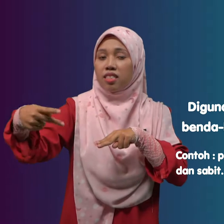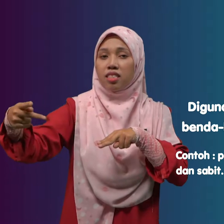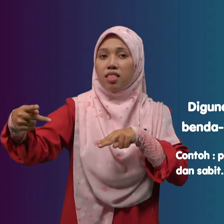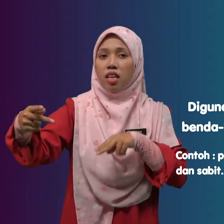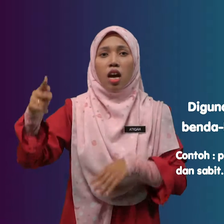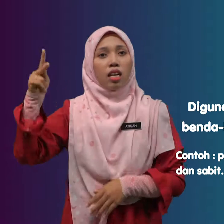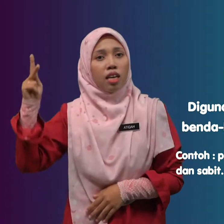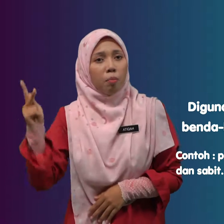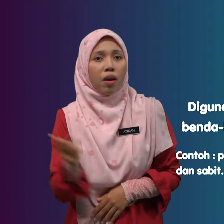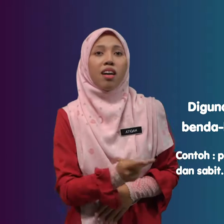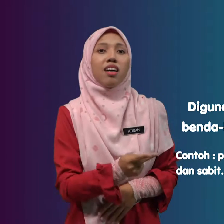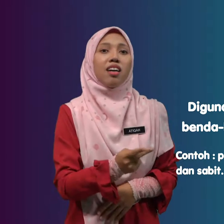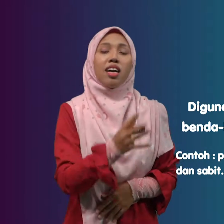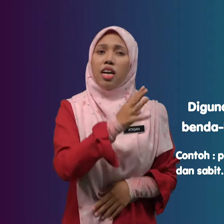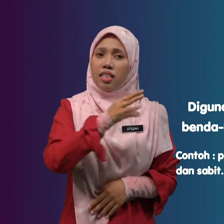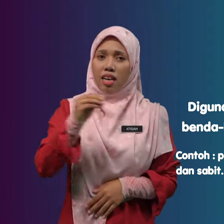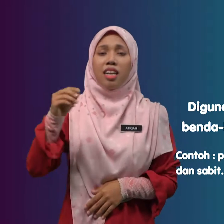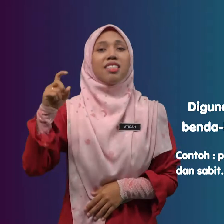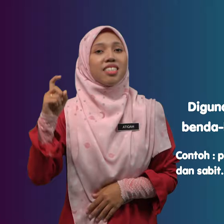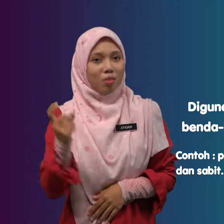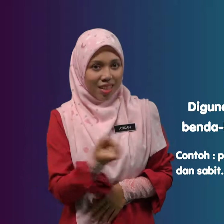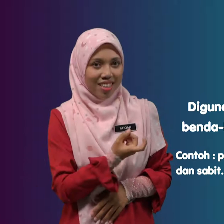Kapak Dan Sabit